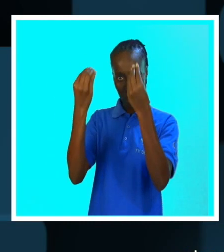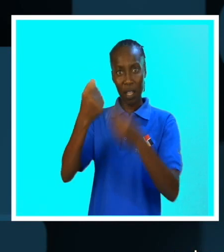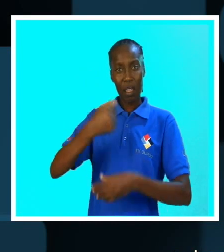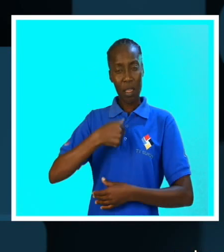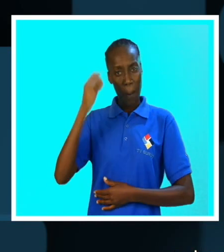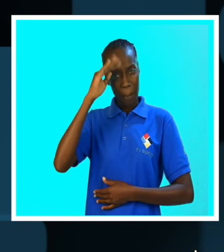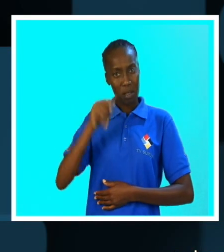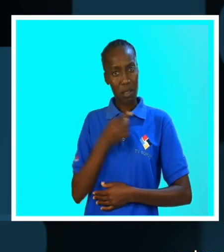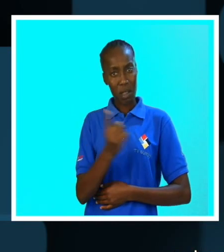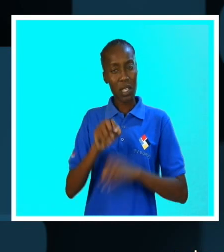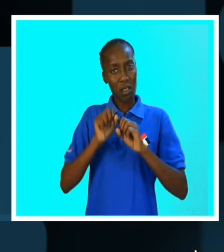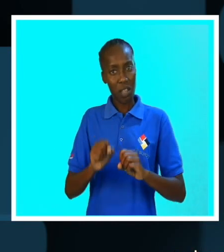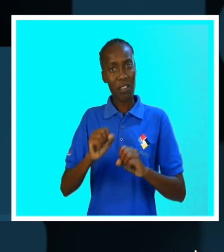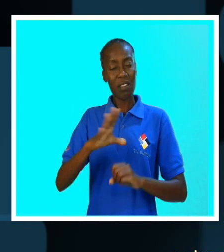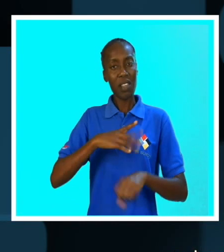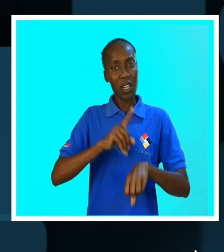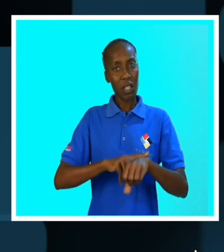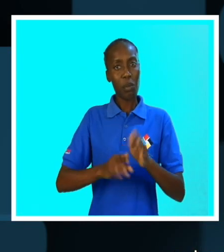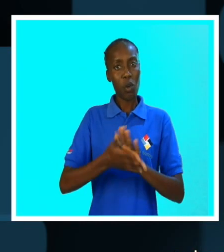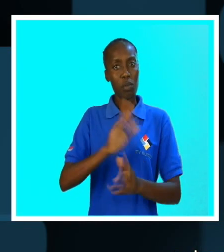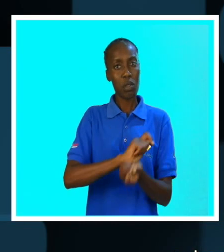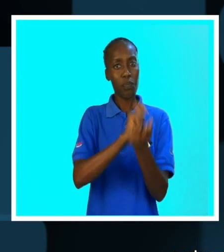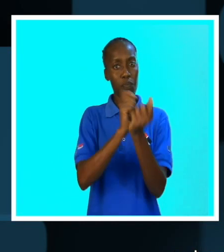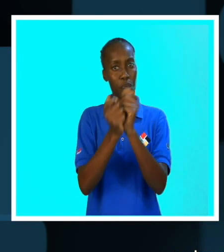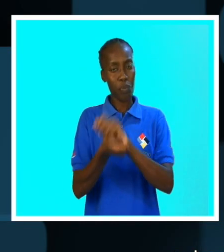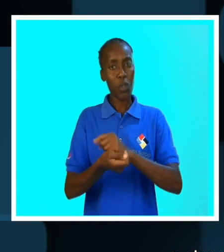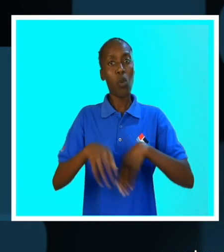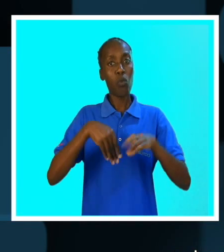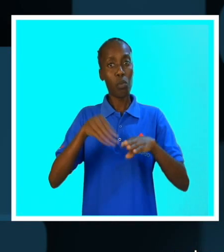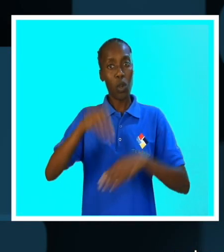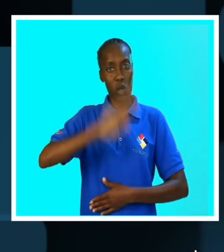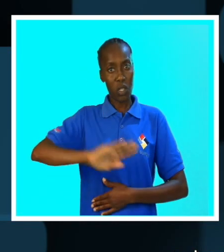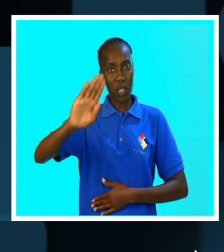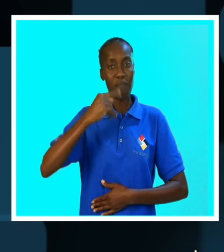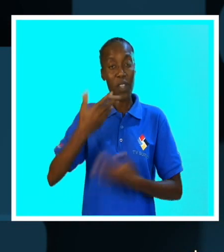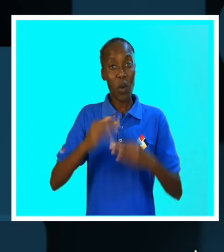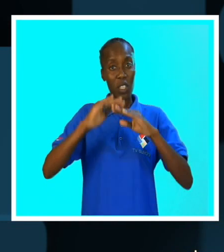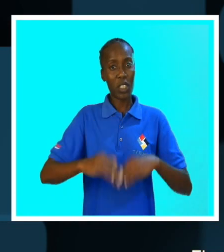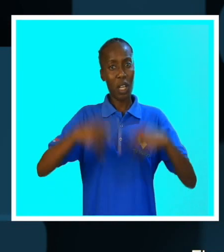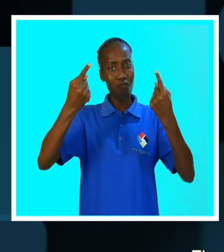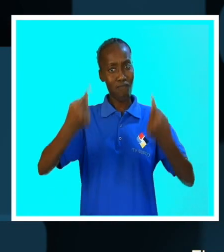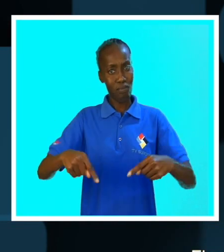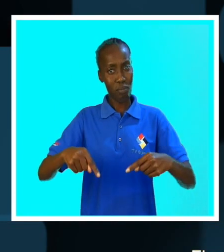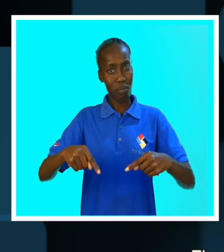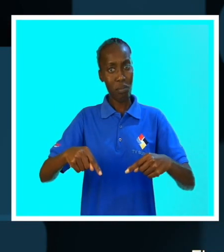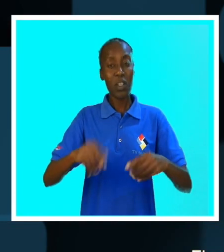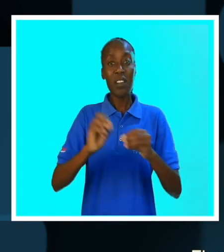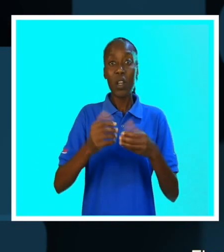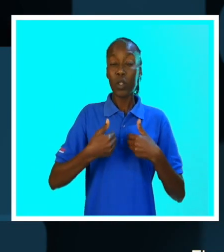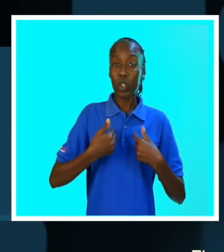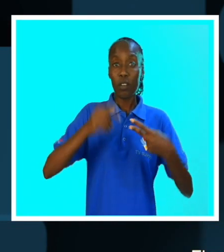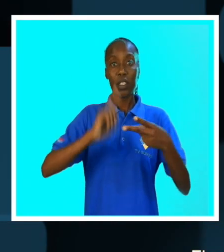acredito que eles precisam de ter um tempo para se adaptar àquilo que é o futebol nacional. Eles estão a ver de uma